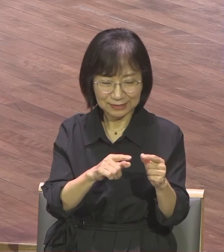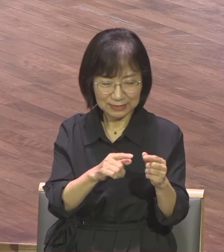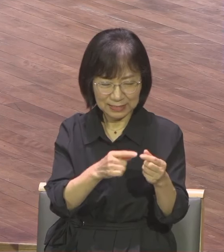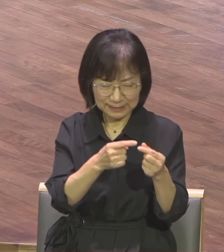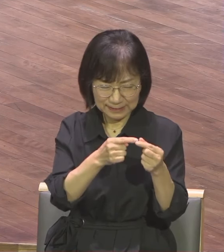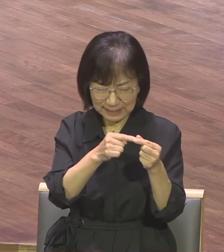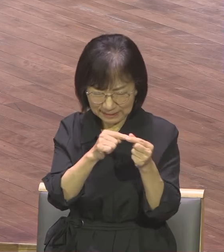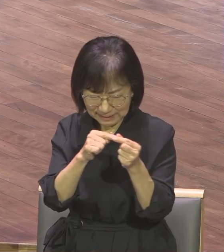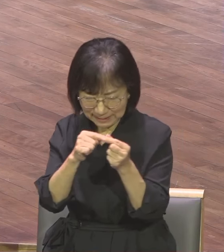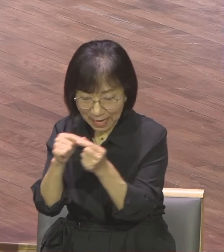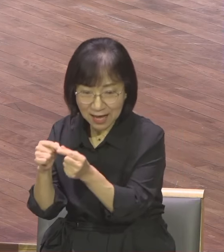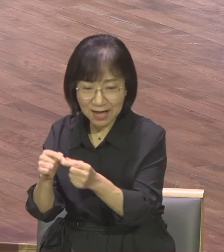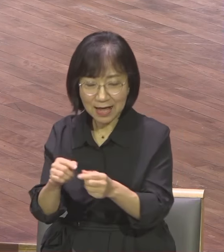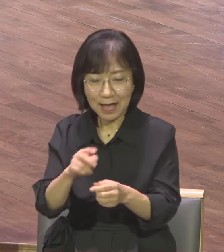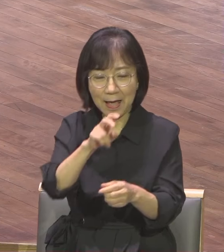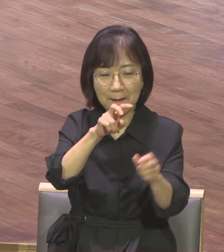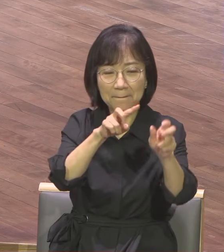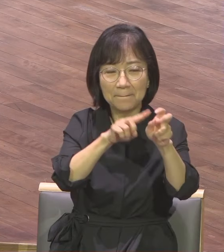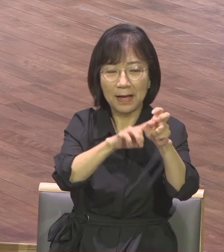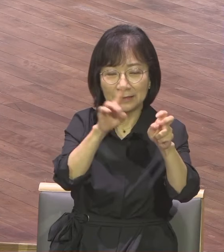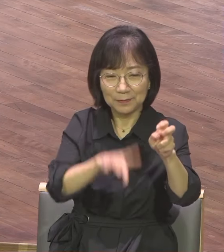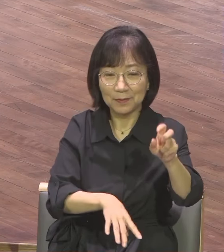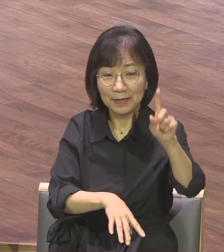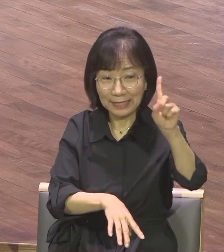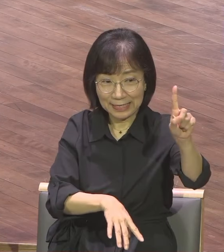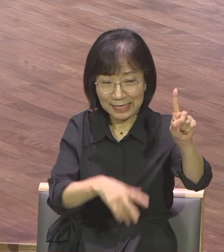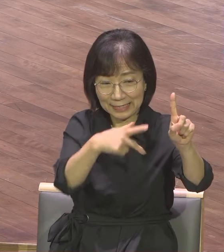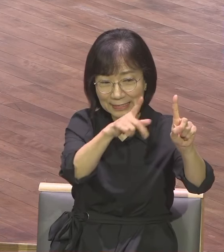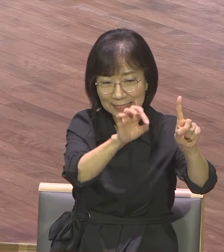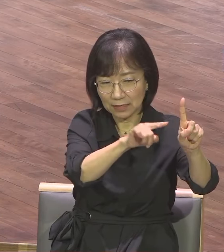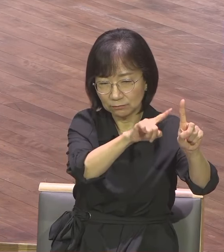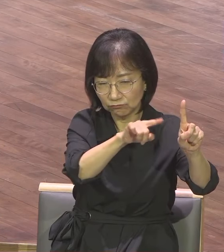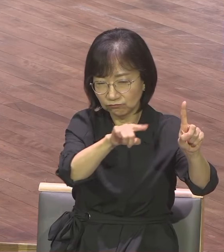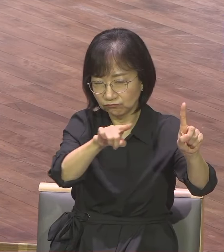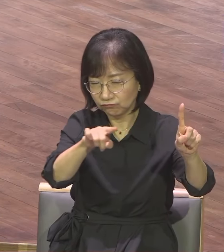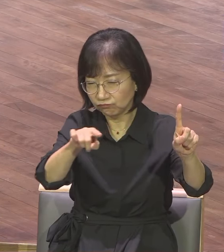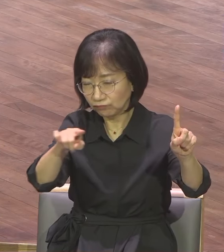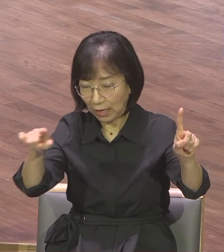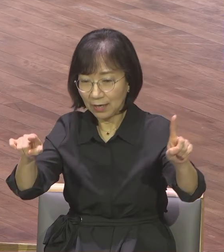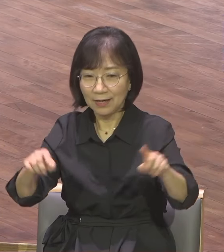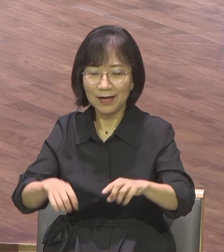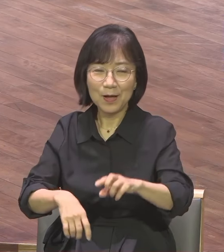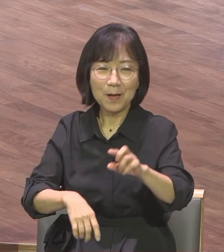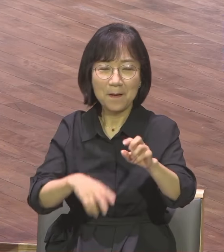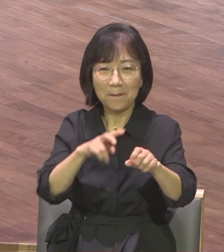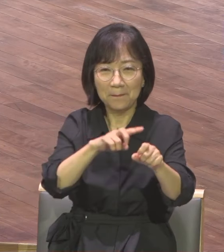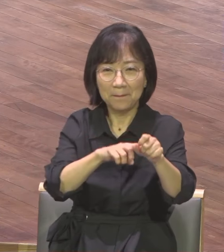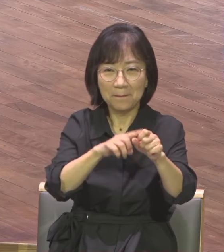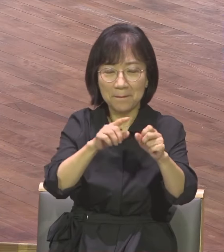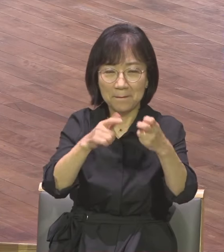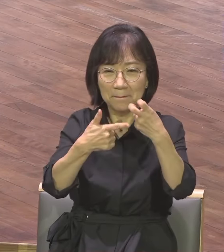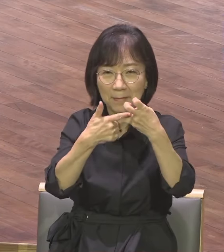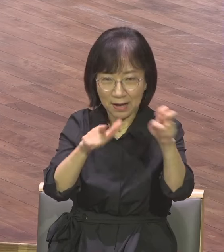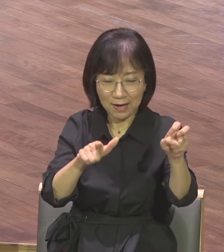1장부터 20판까지 설명했습니다 마가복음 1장부터 16장까지 예배소서 갈라디아서